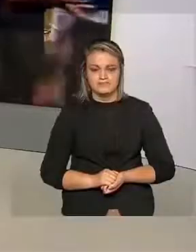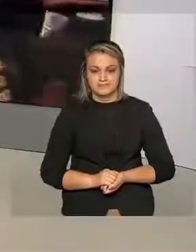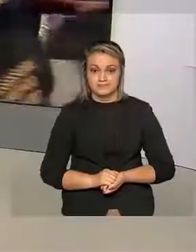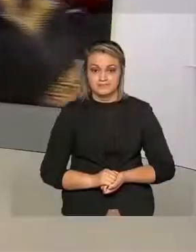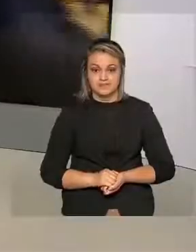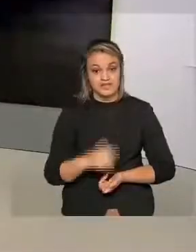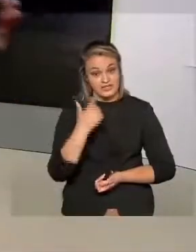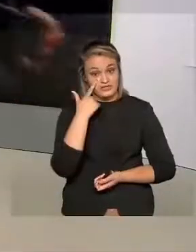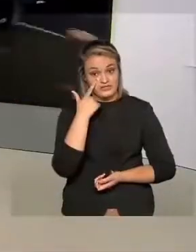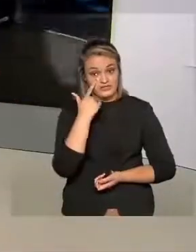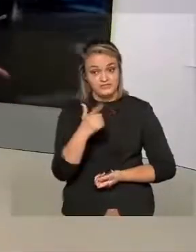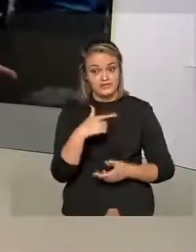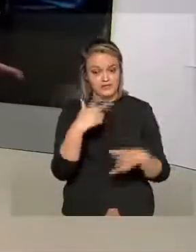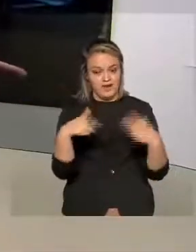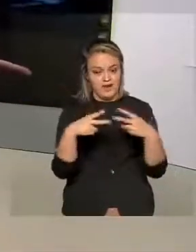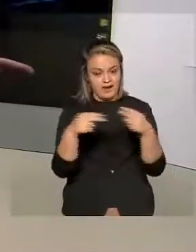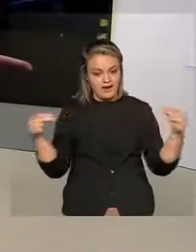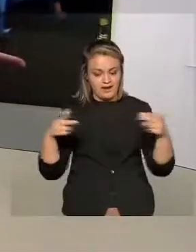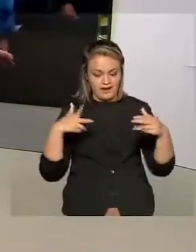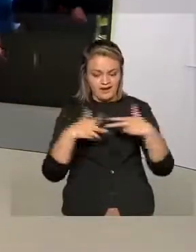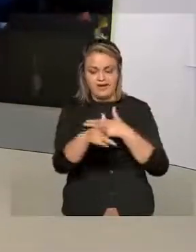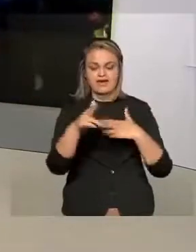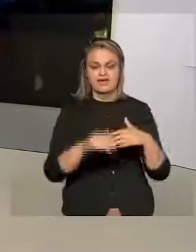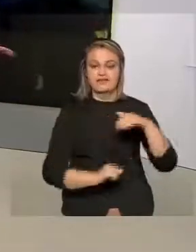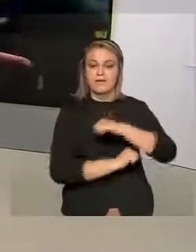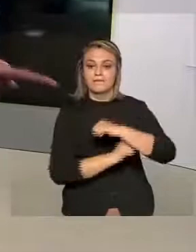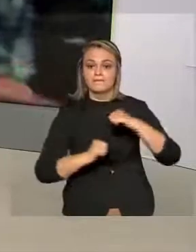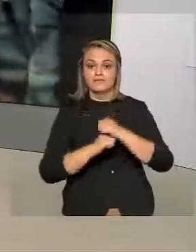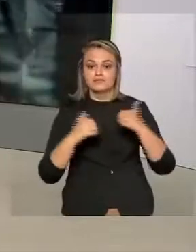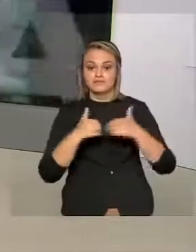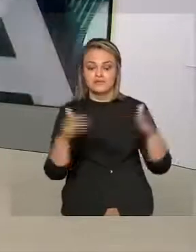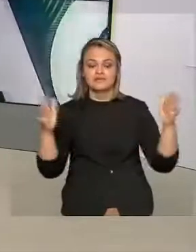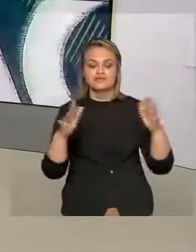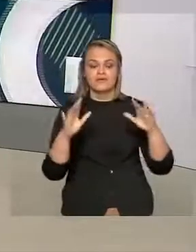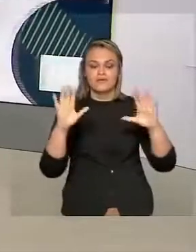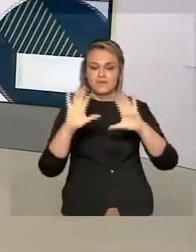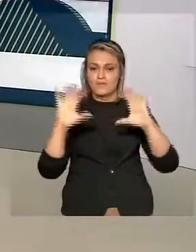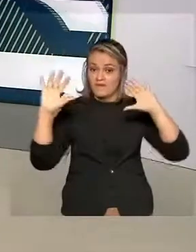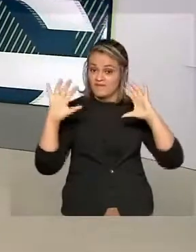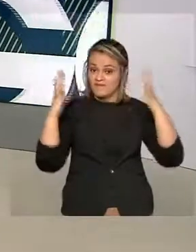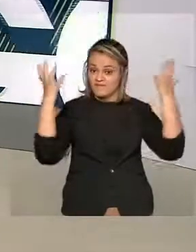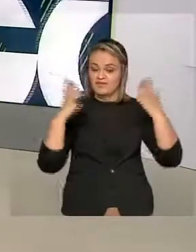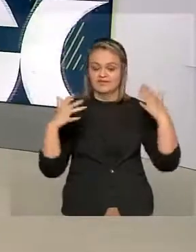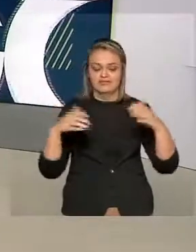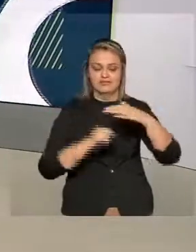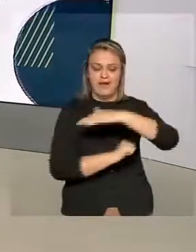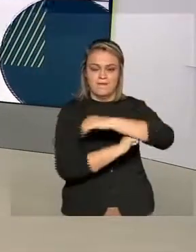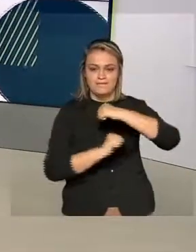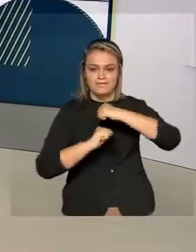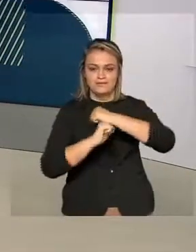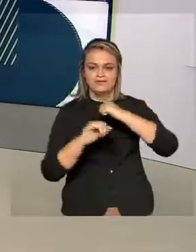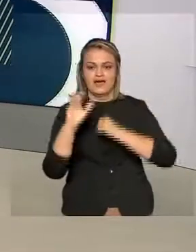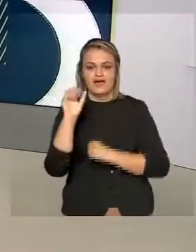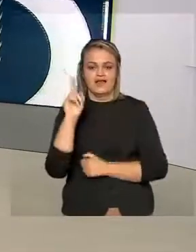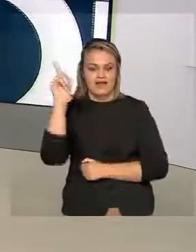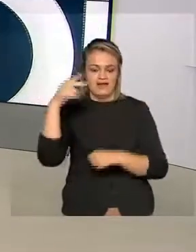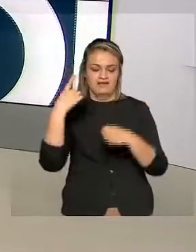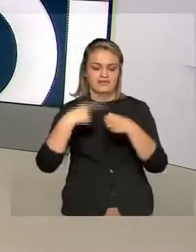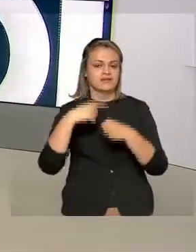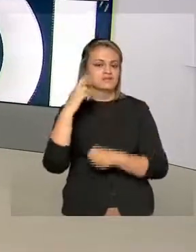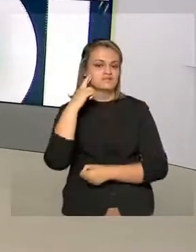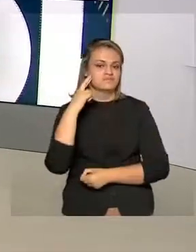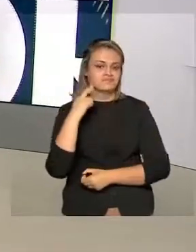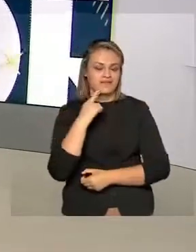Nós vimos aí o desenlace da ponte que foi inaugurada e a cerimônia de inauguração da ponte do Abunã, em Rondônia,